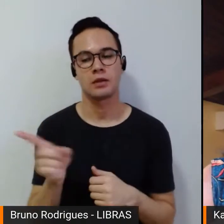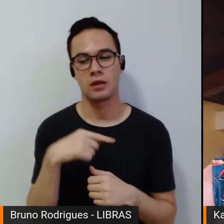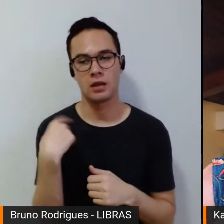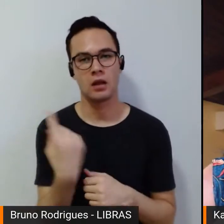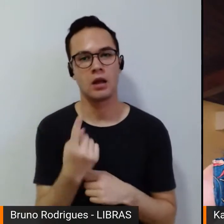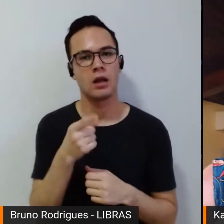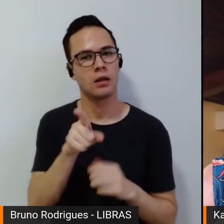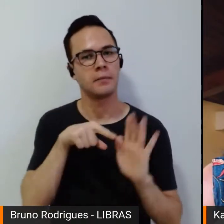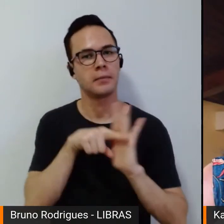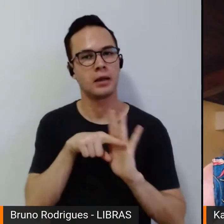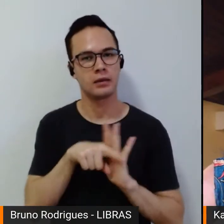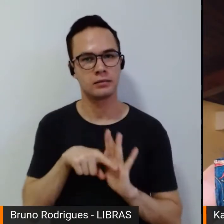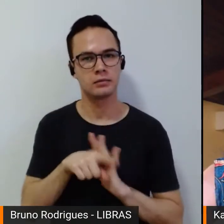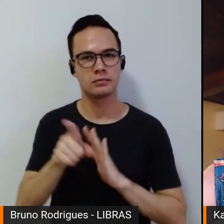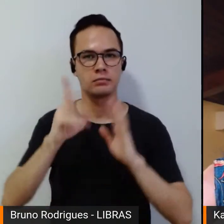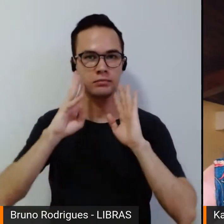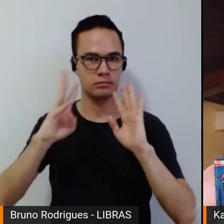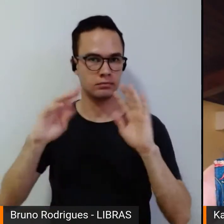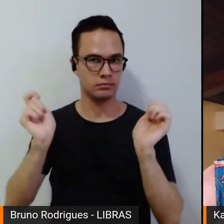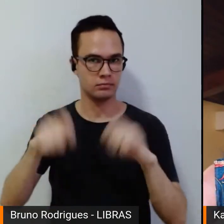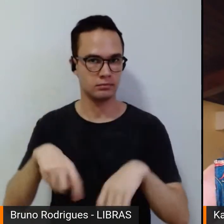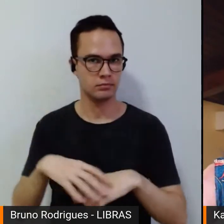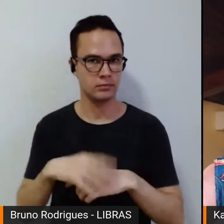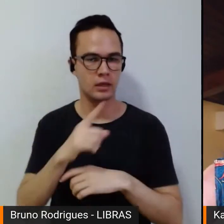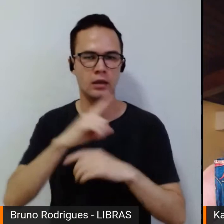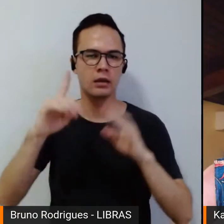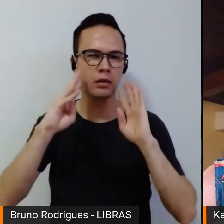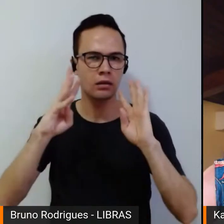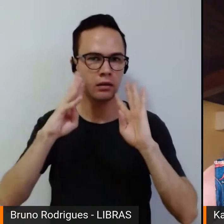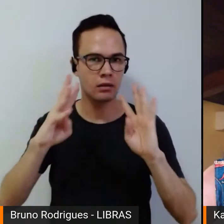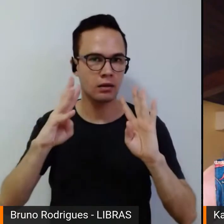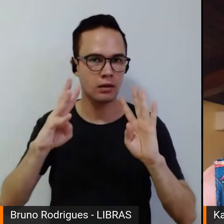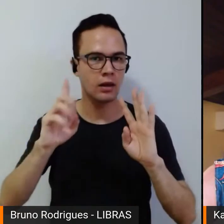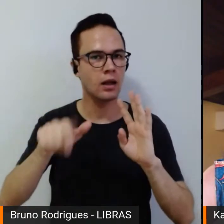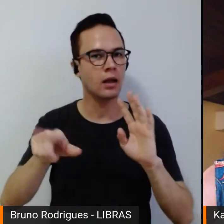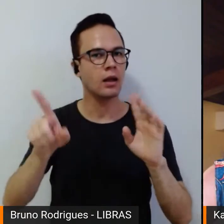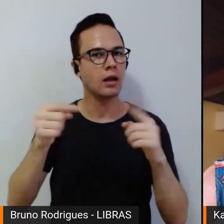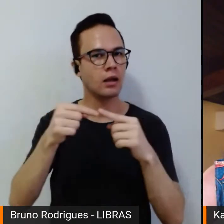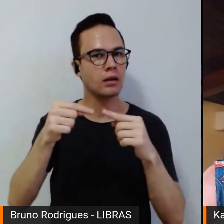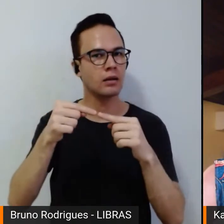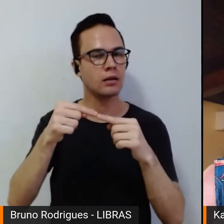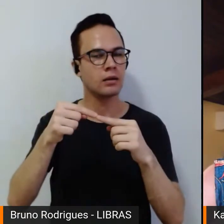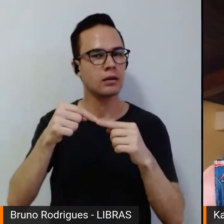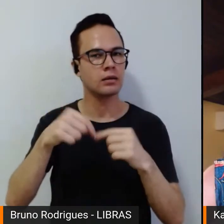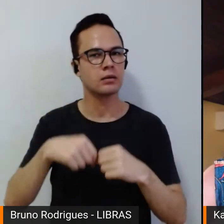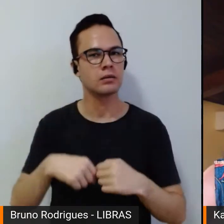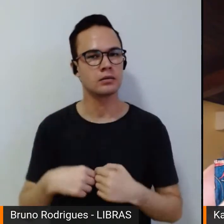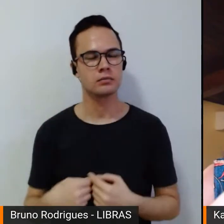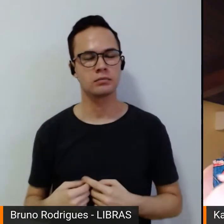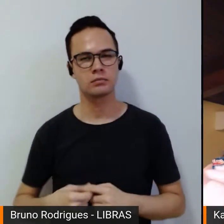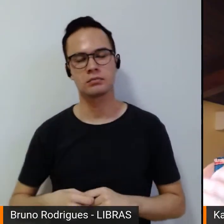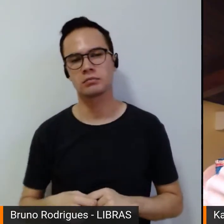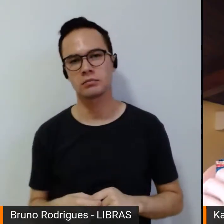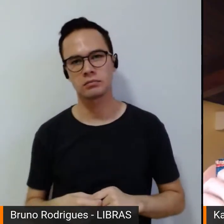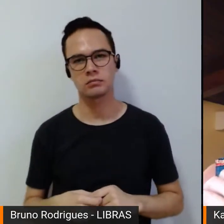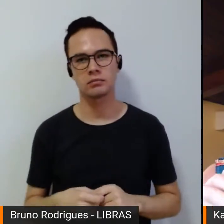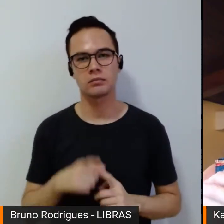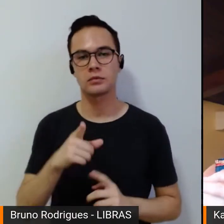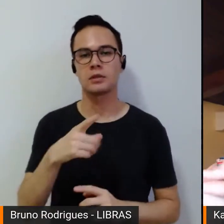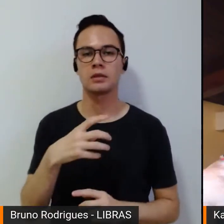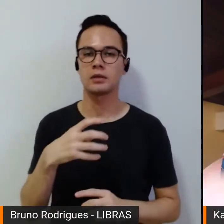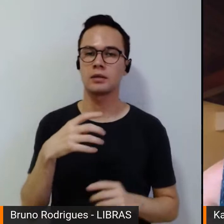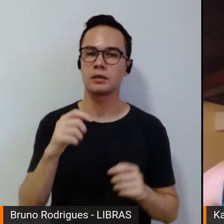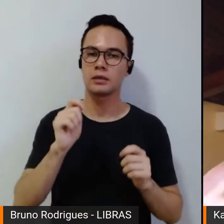pesquisadores, ouvir. E essa escuta ela vem no sentido de dar sentido